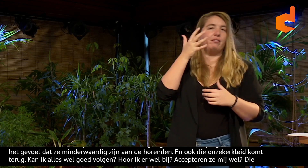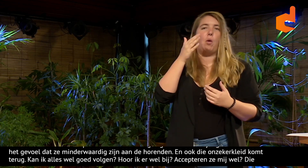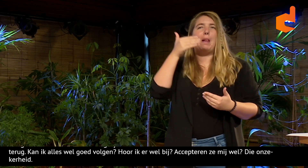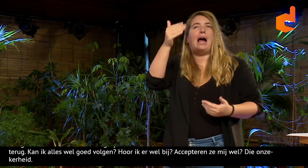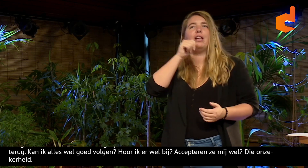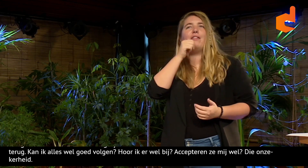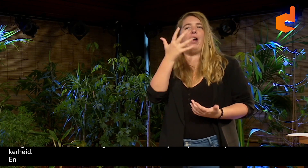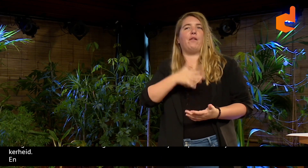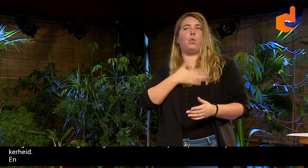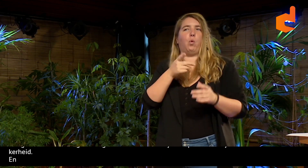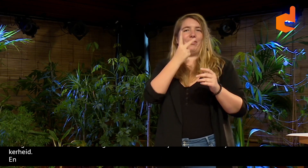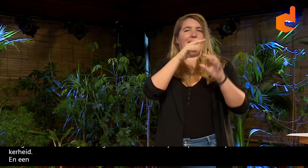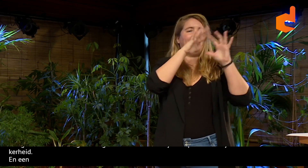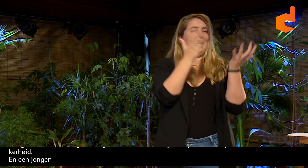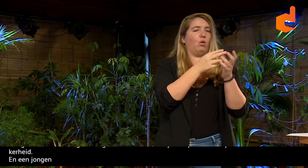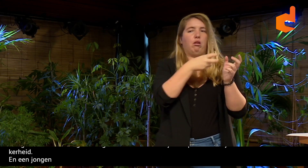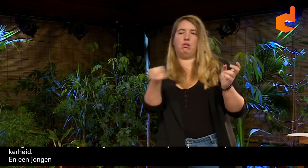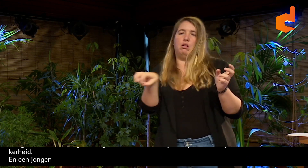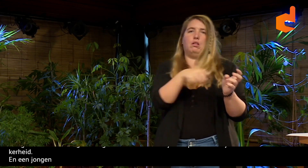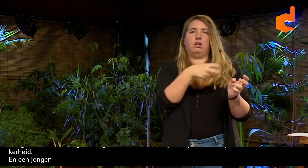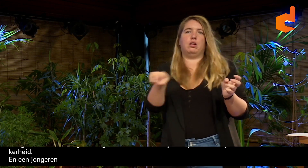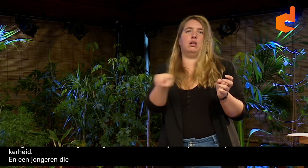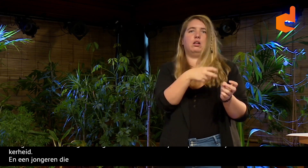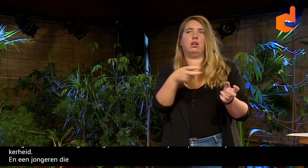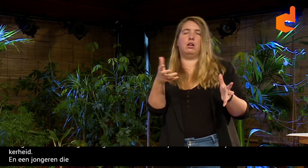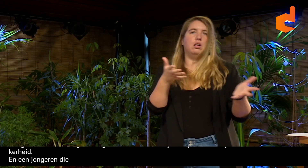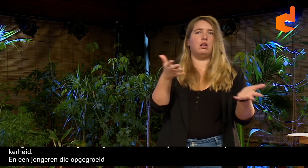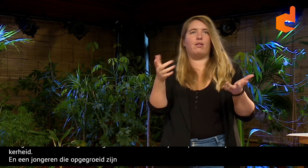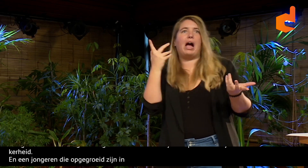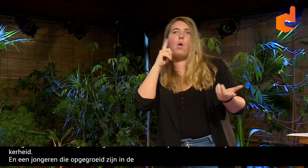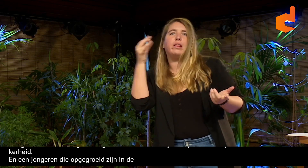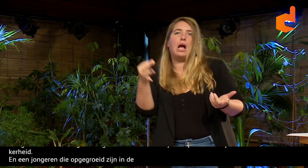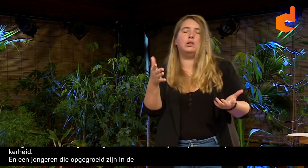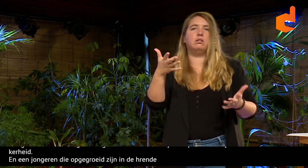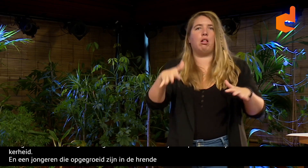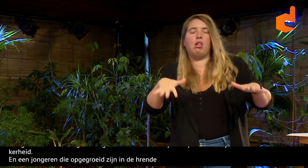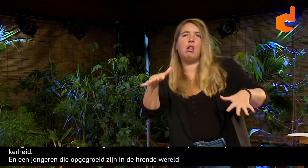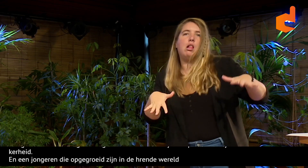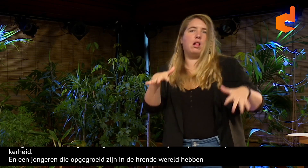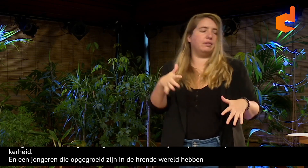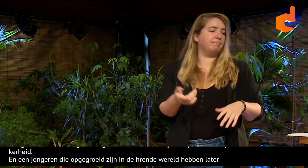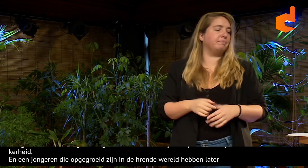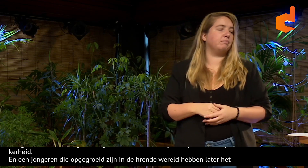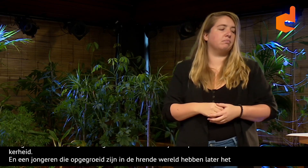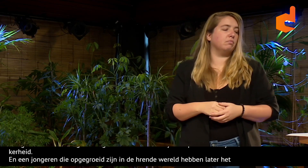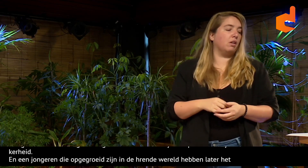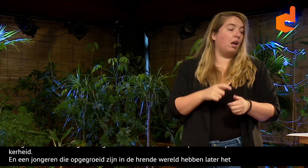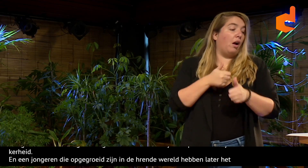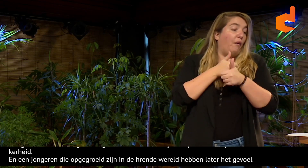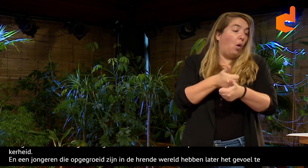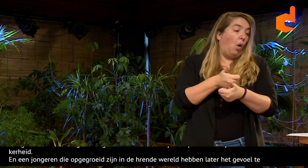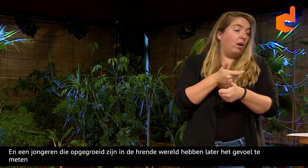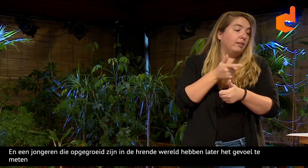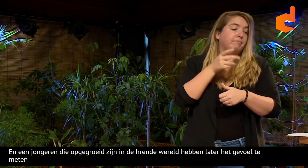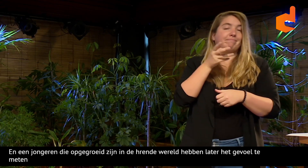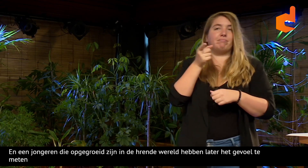En jongeren die op zijn gegroeid, voornamelijk in de horende wereld, hebben wel later het gevoel eigenlijk te moeten switchen tussen